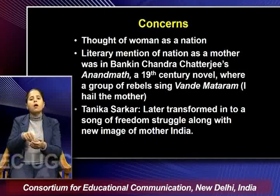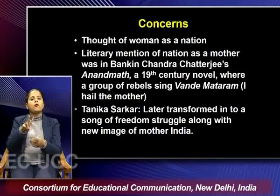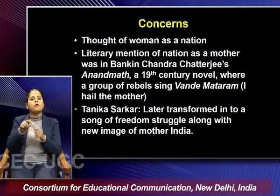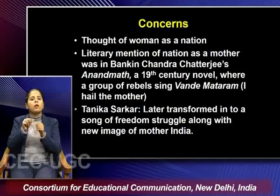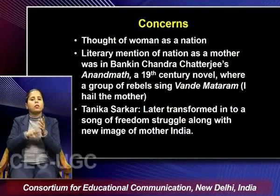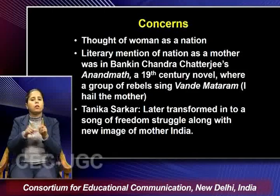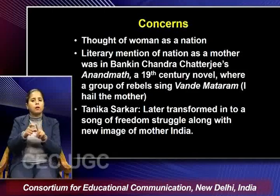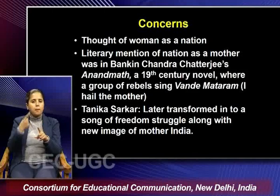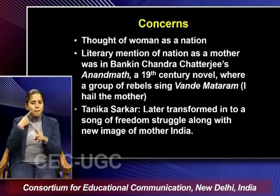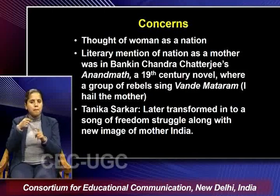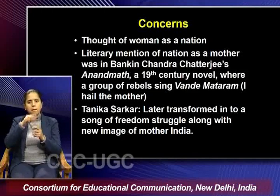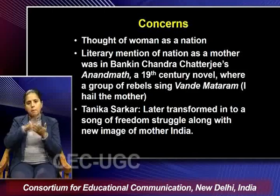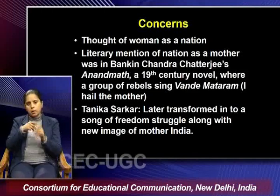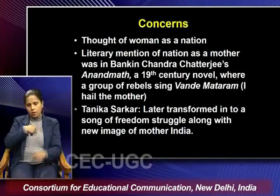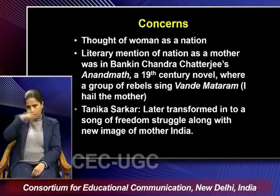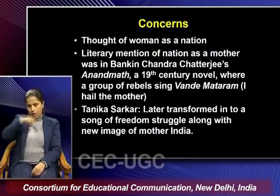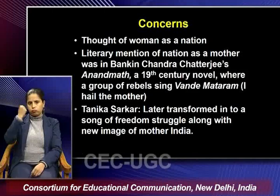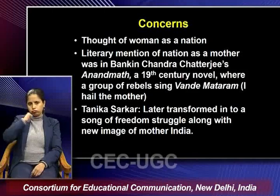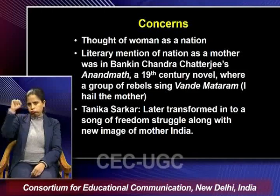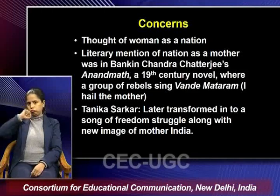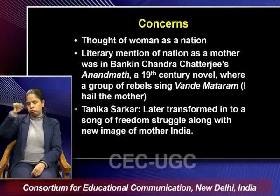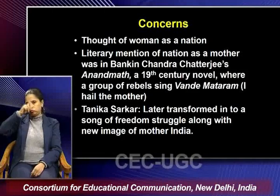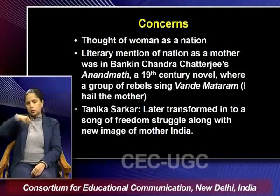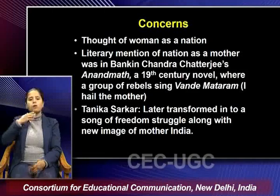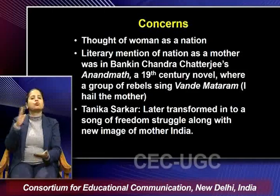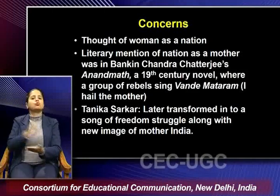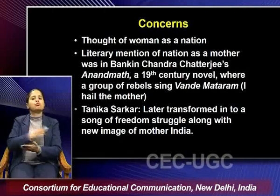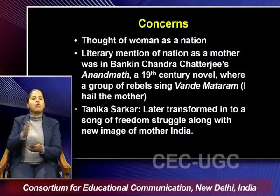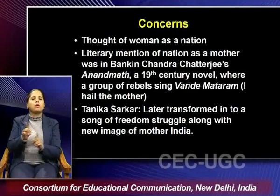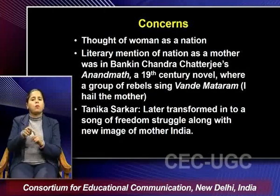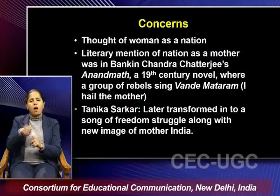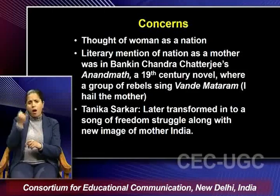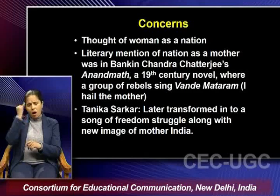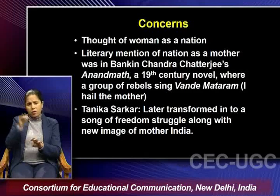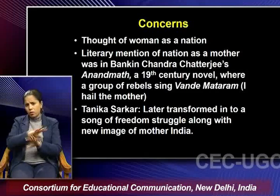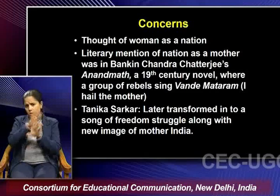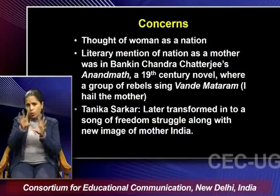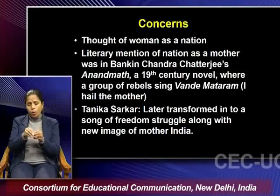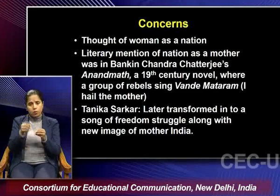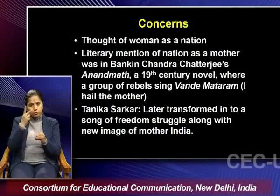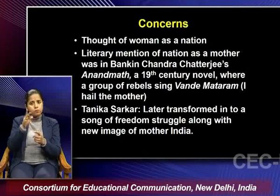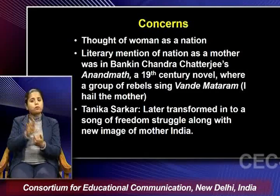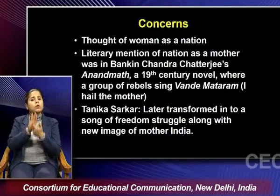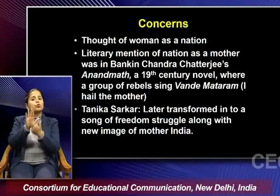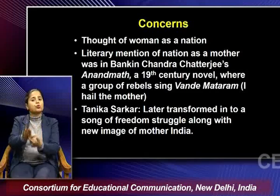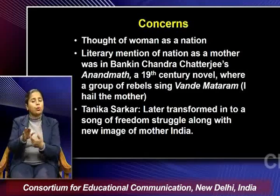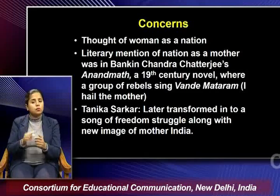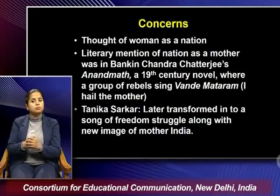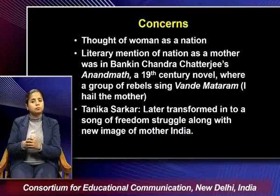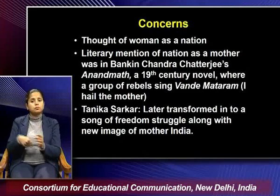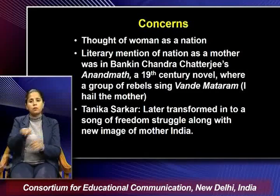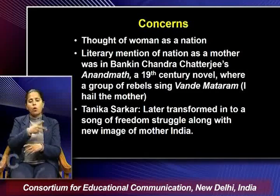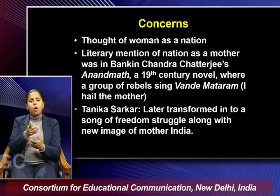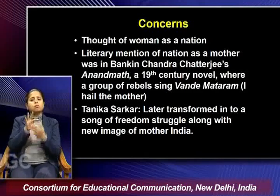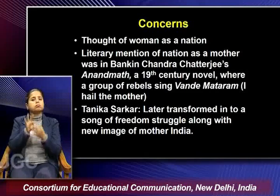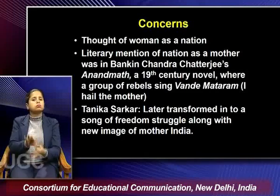that i hail the motherland so all these kinds of ideas they are in a way shown or they are